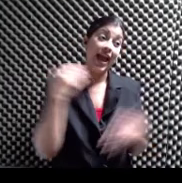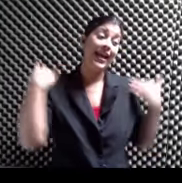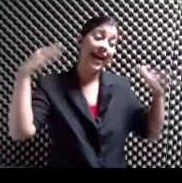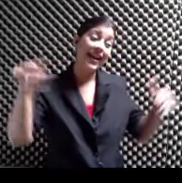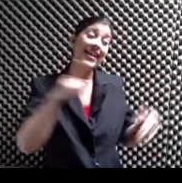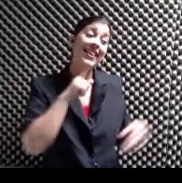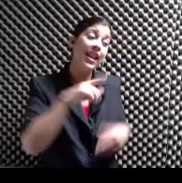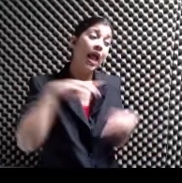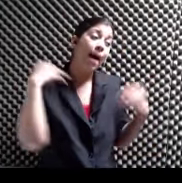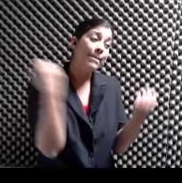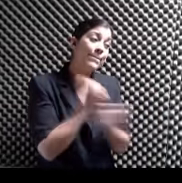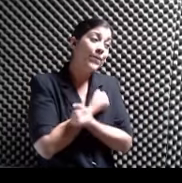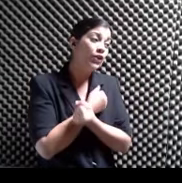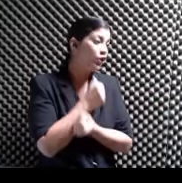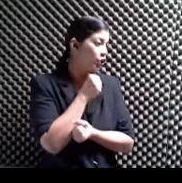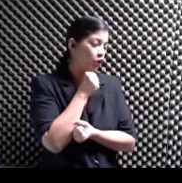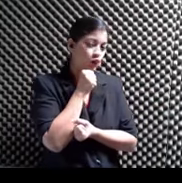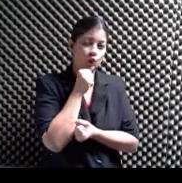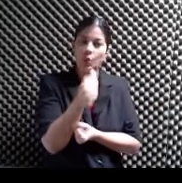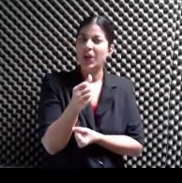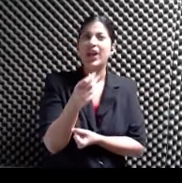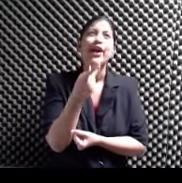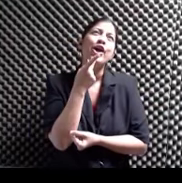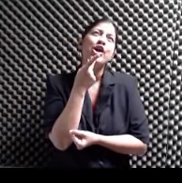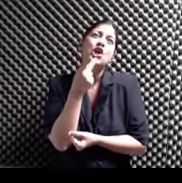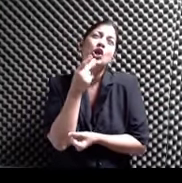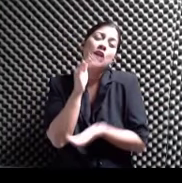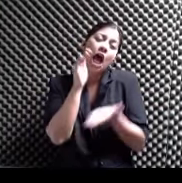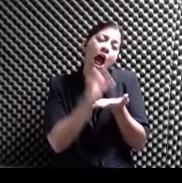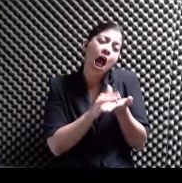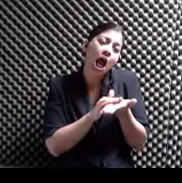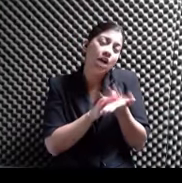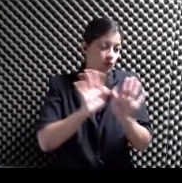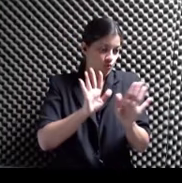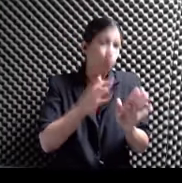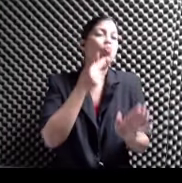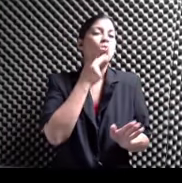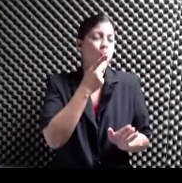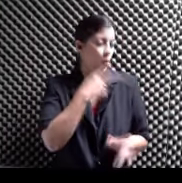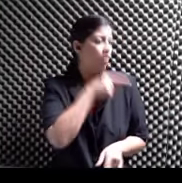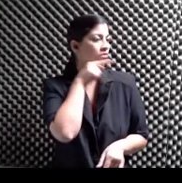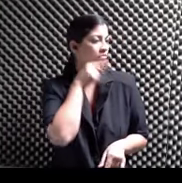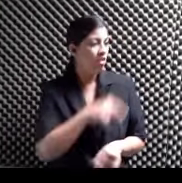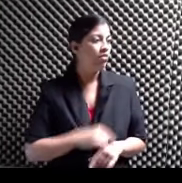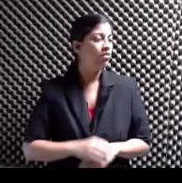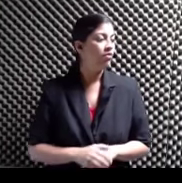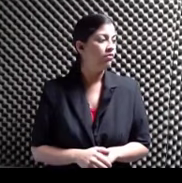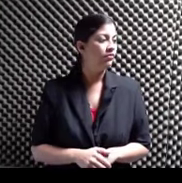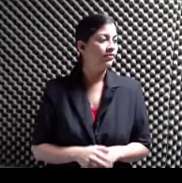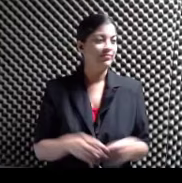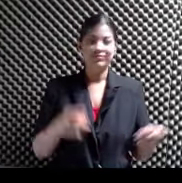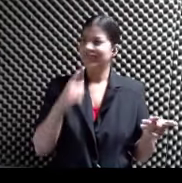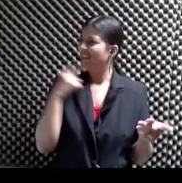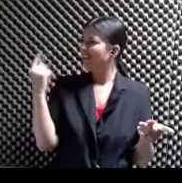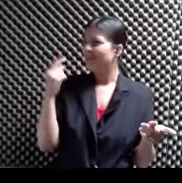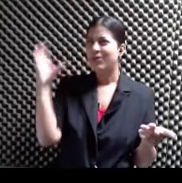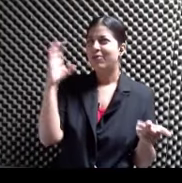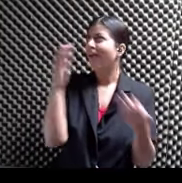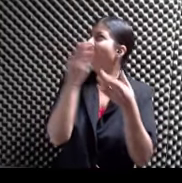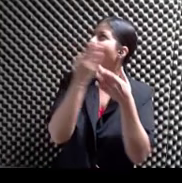No es Rosita Pinky Ella busca Es Rosita Viste como el conecta Ese es bien Wikipedia Bien Wikipedia Eso aquí va a llevar Para